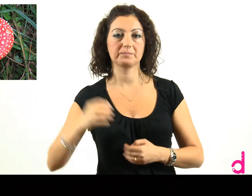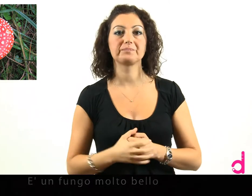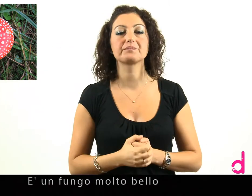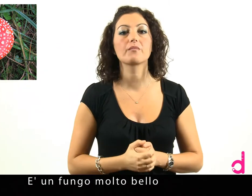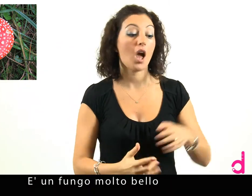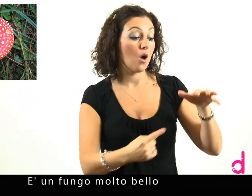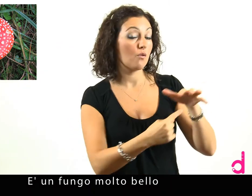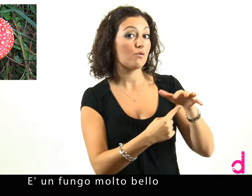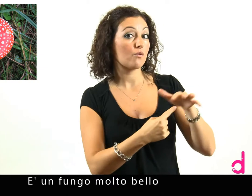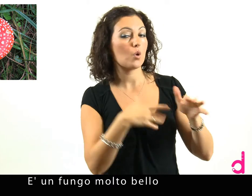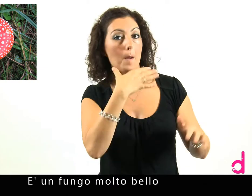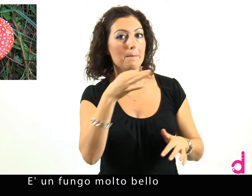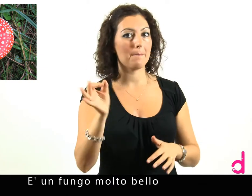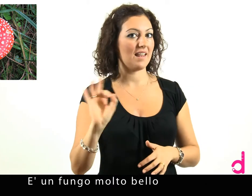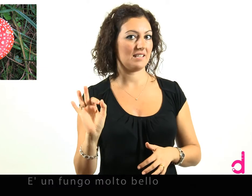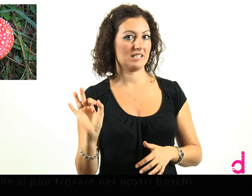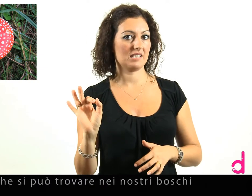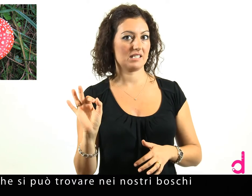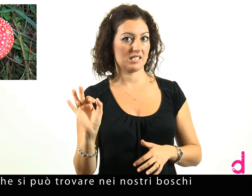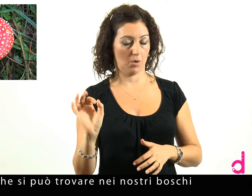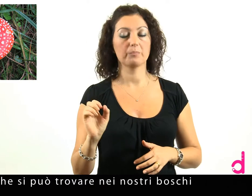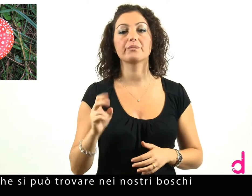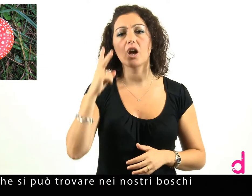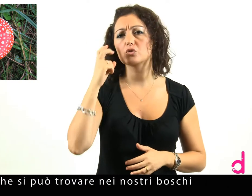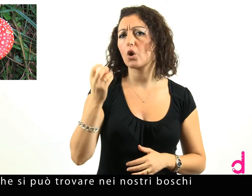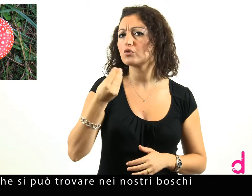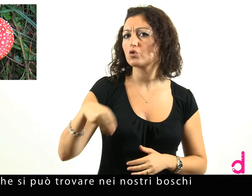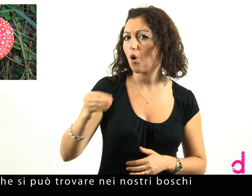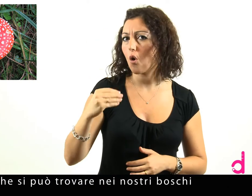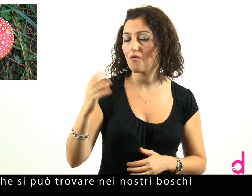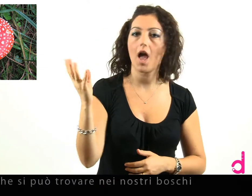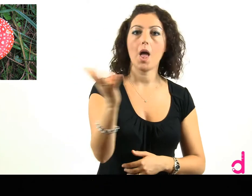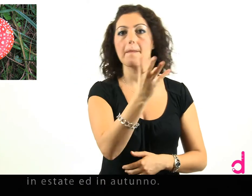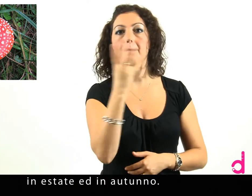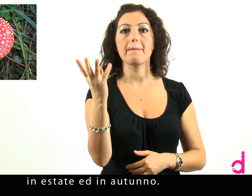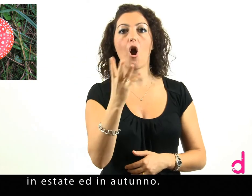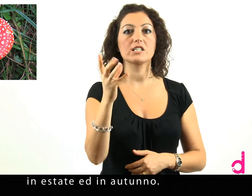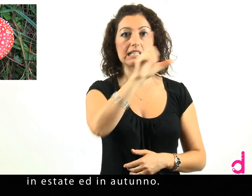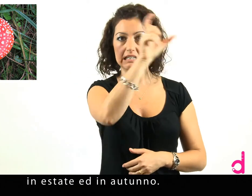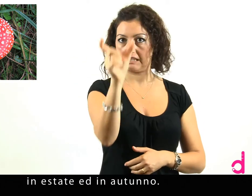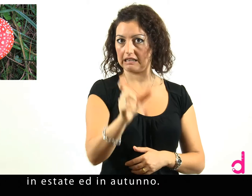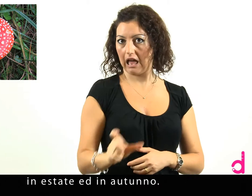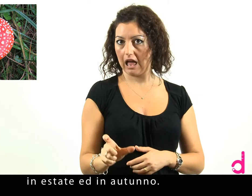È un fungo molto bello che si può trovare nei nostri boschi in estate ed in autunno.